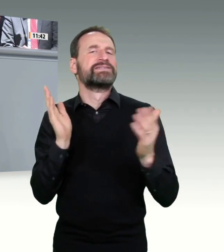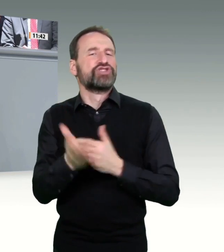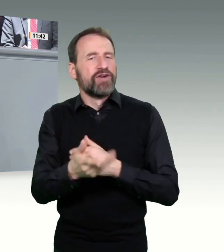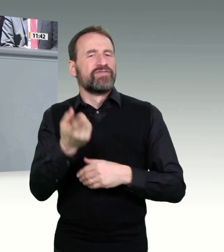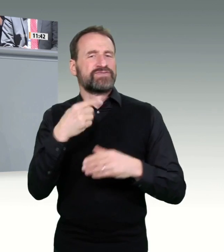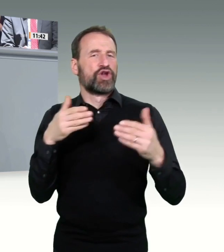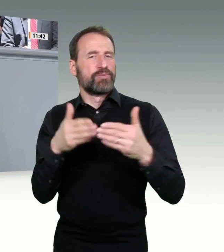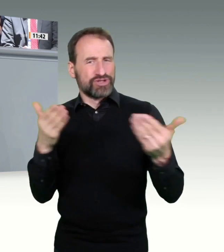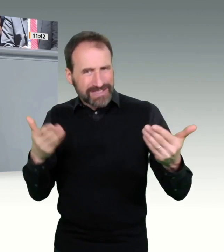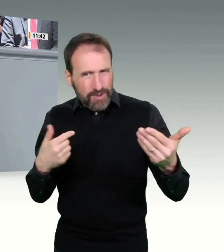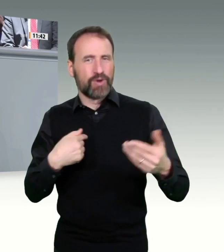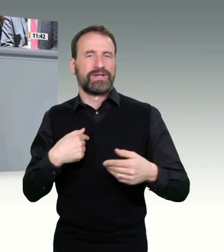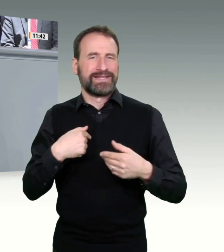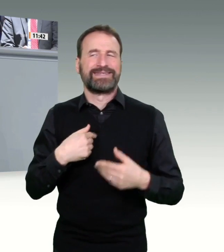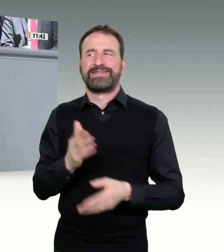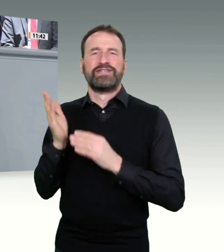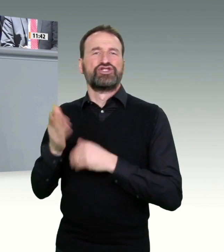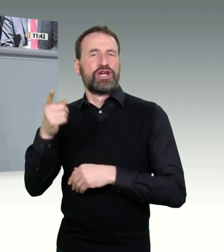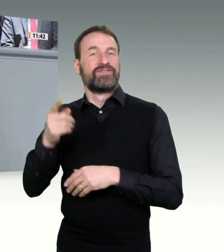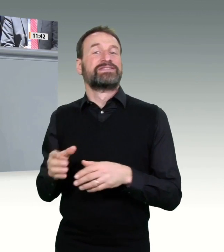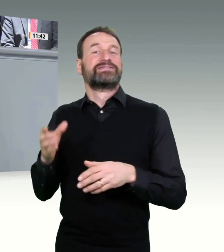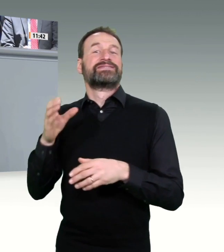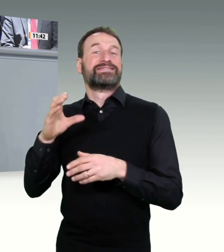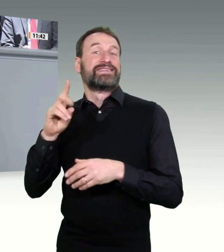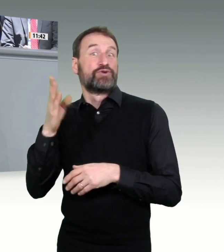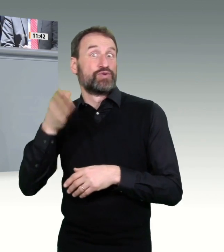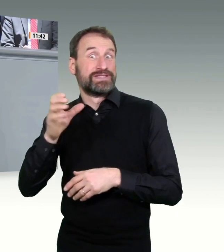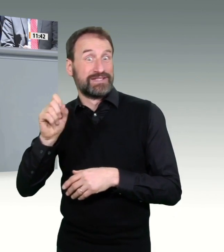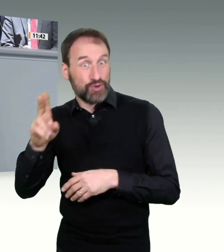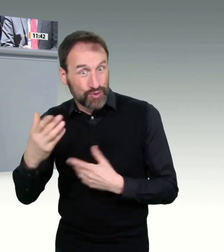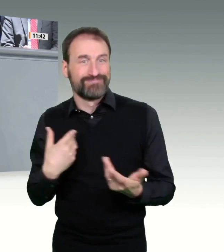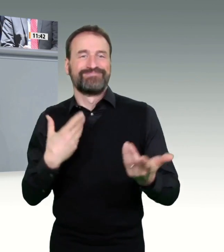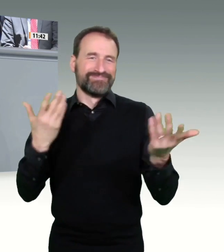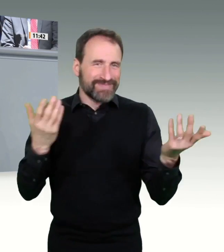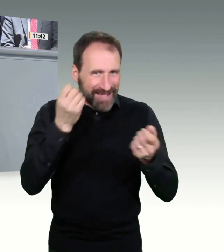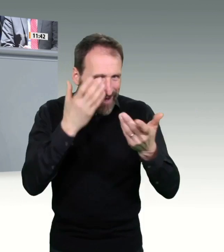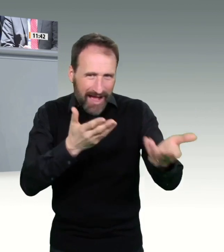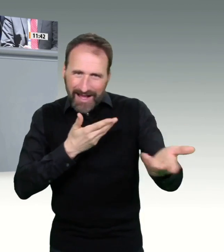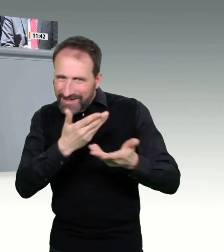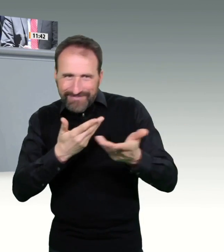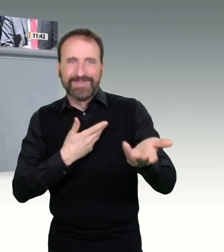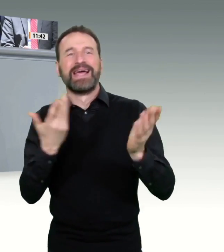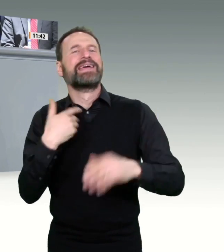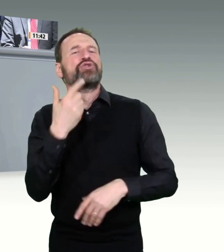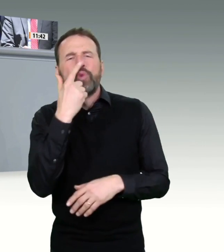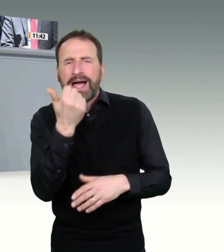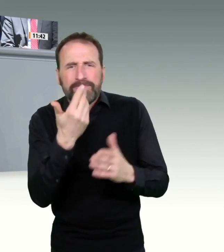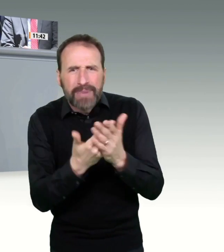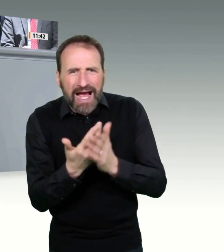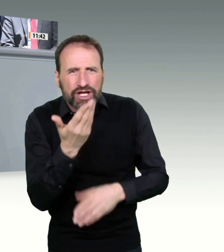besseres Wissensmanagement brauchen. Ein Wissensmanagement, als Grundlage für die Politik dient, aber eben auch für jedermann. Und das, liebe